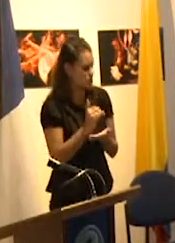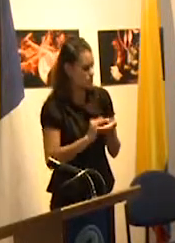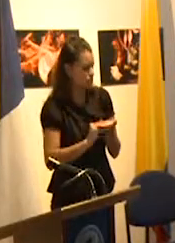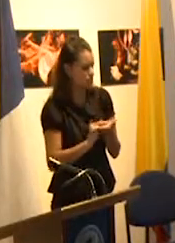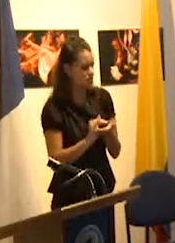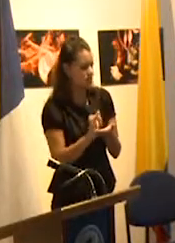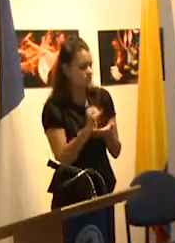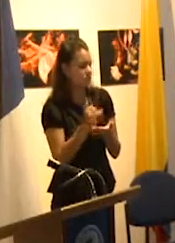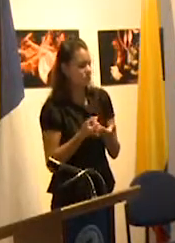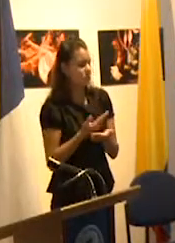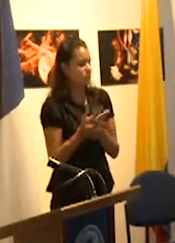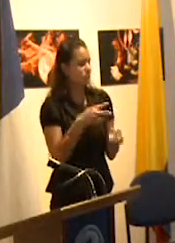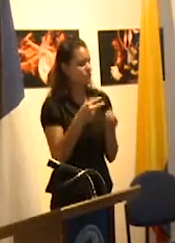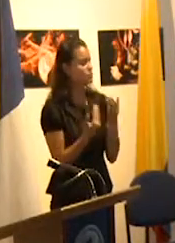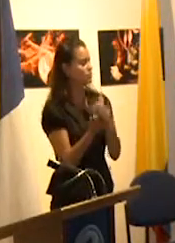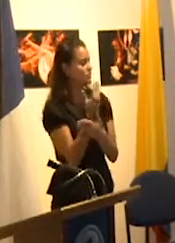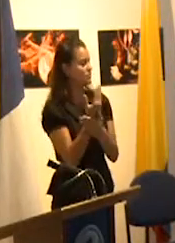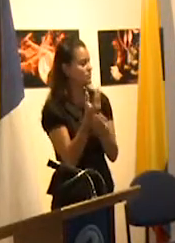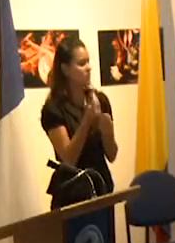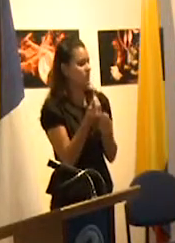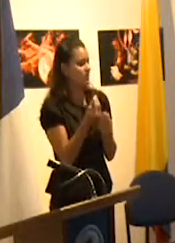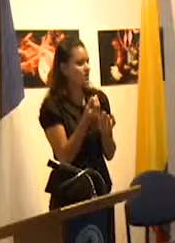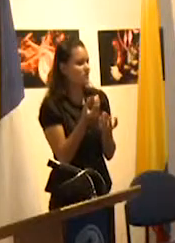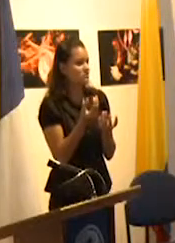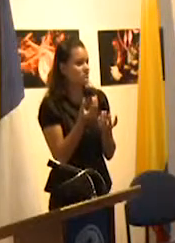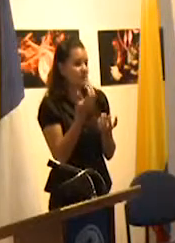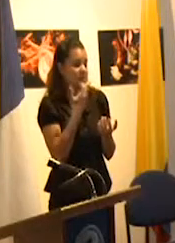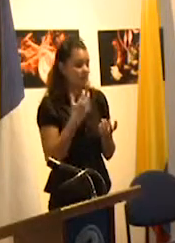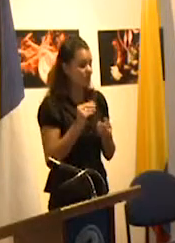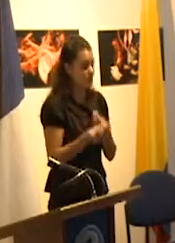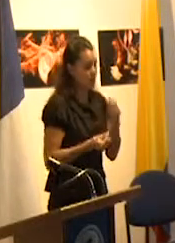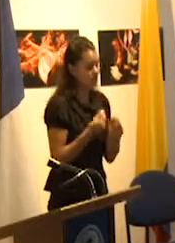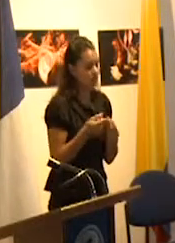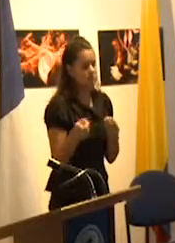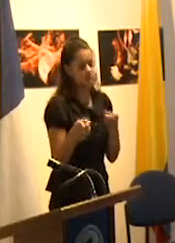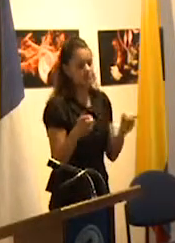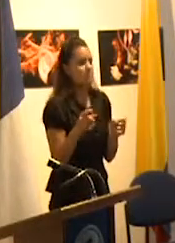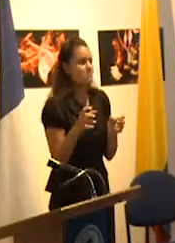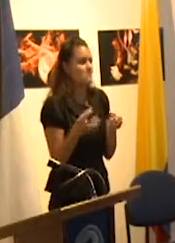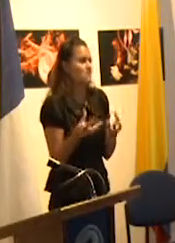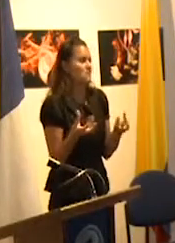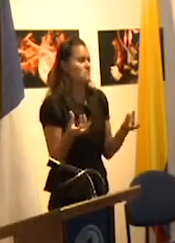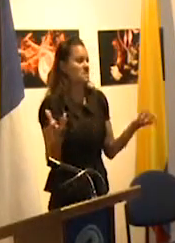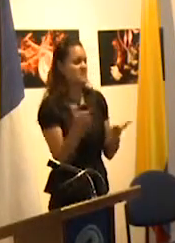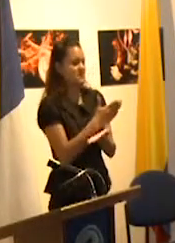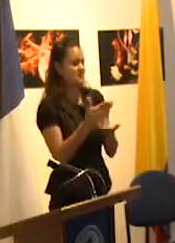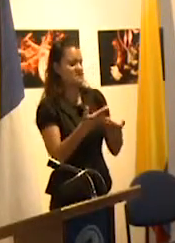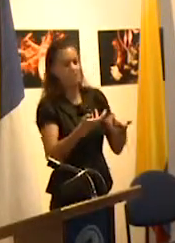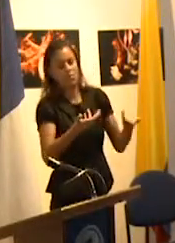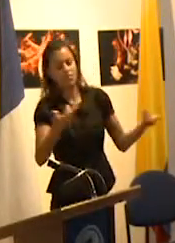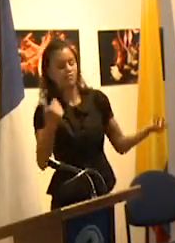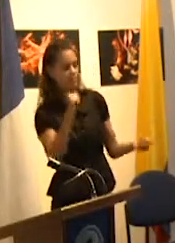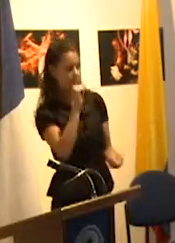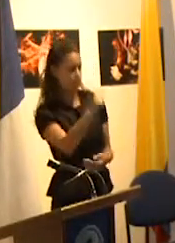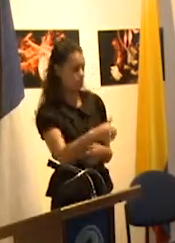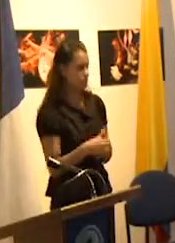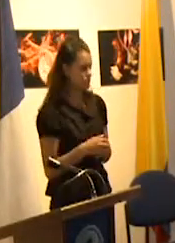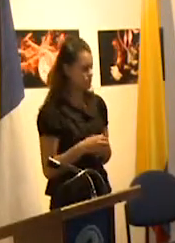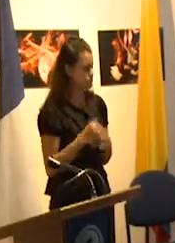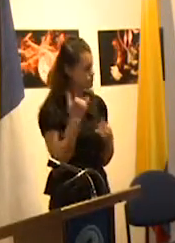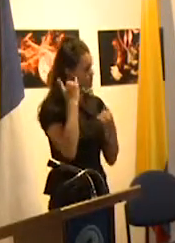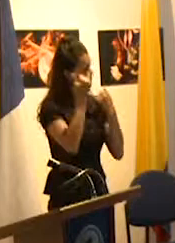argumento al que estamos tratando de sostener sin un centro y una digamos orientación común